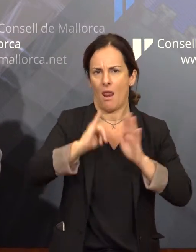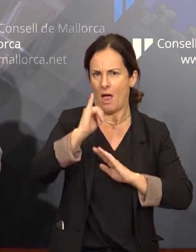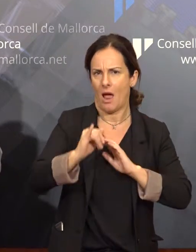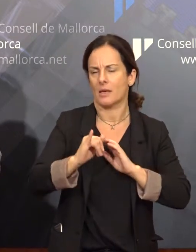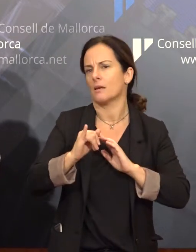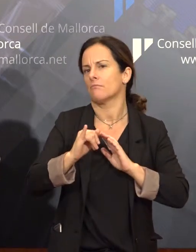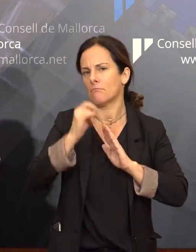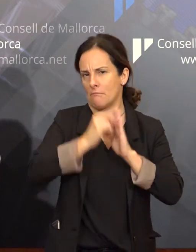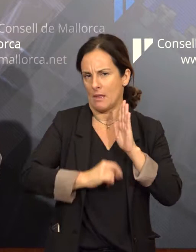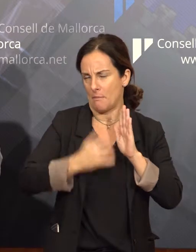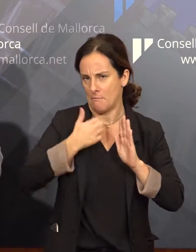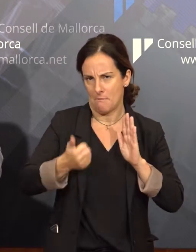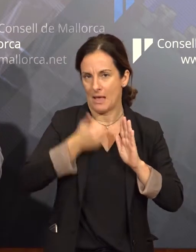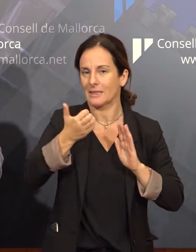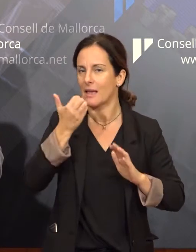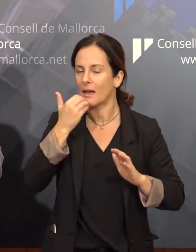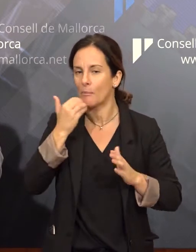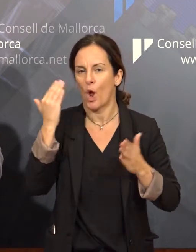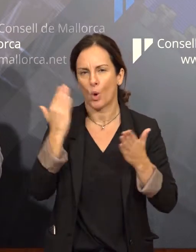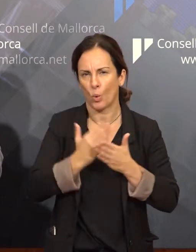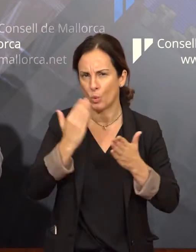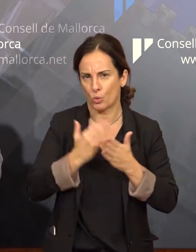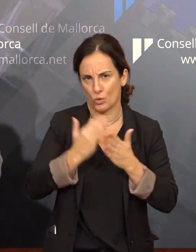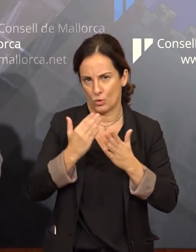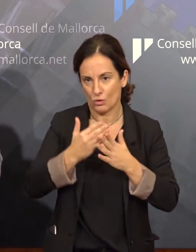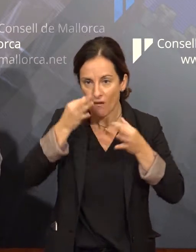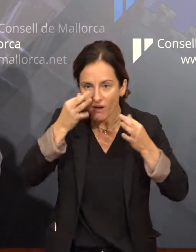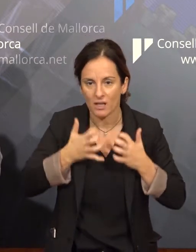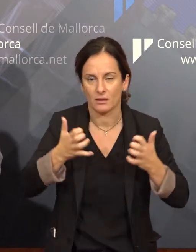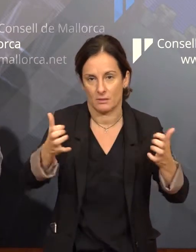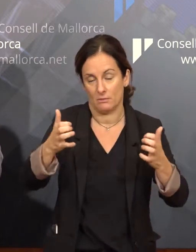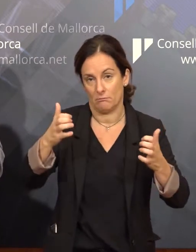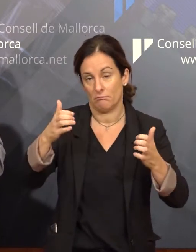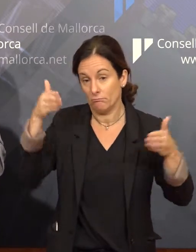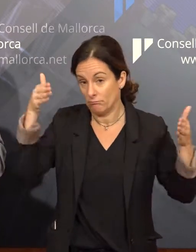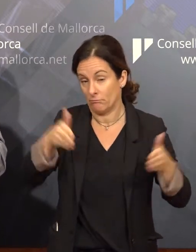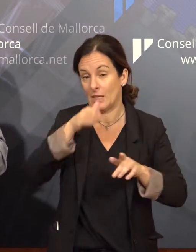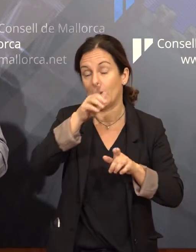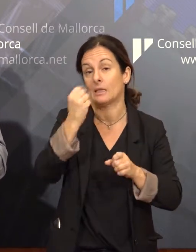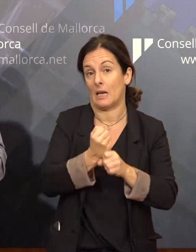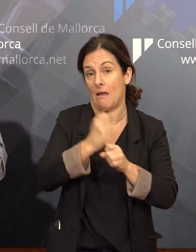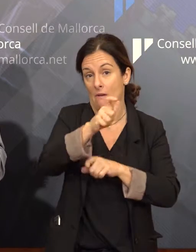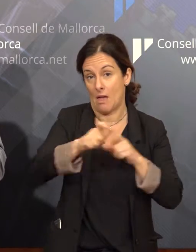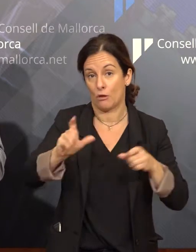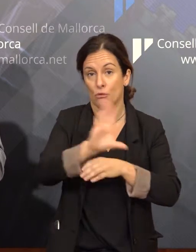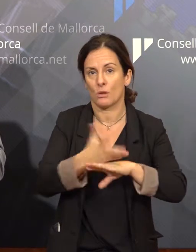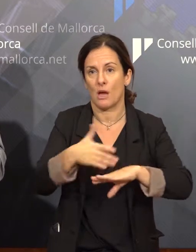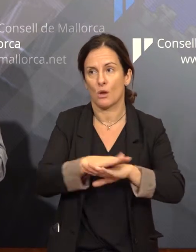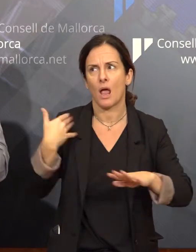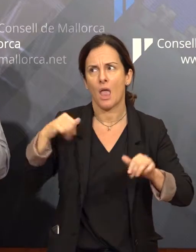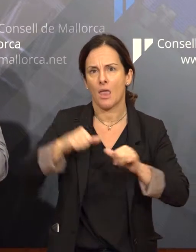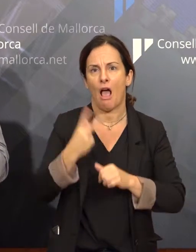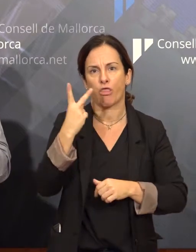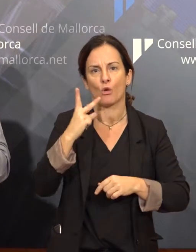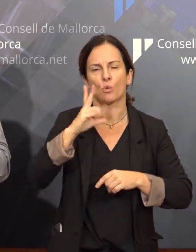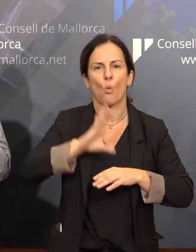presencials, també orientats en el personal que fa feina en el Consell de Mallorca. De fet, ja s'han fet dos, vull dir que són coses que